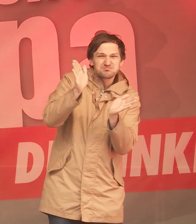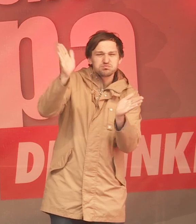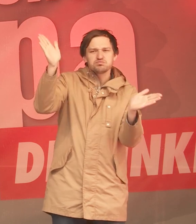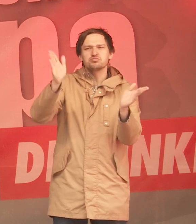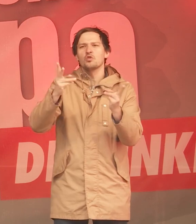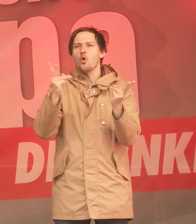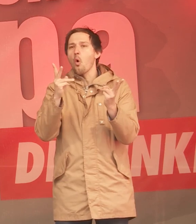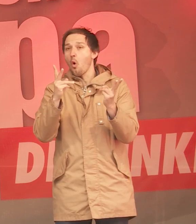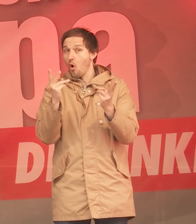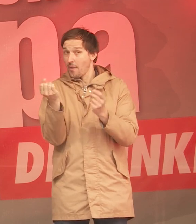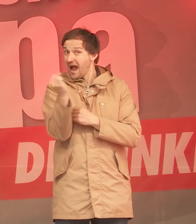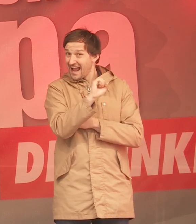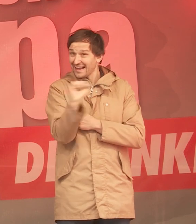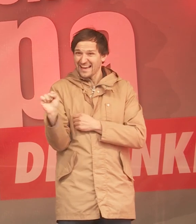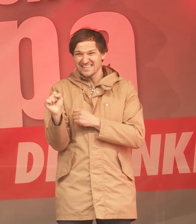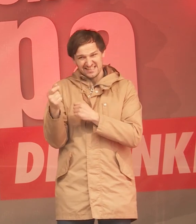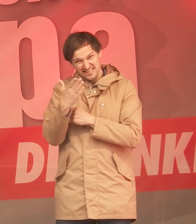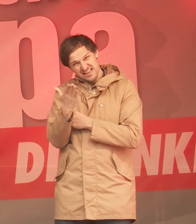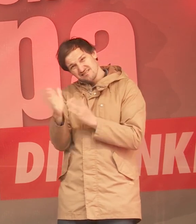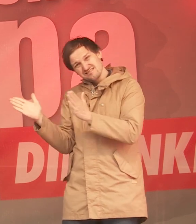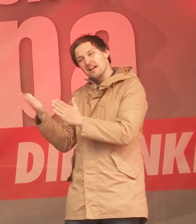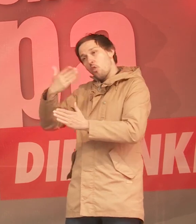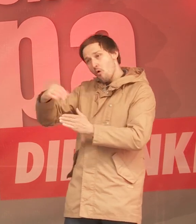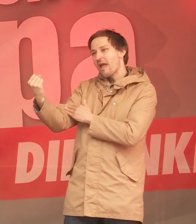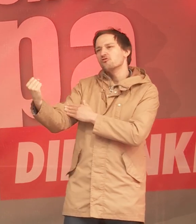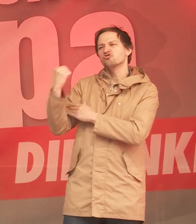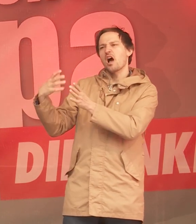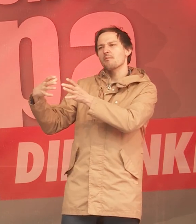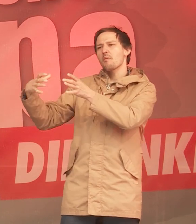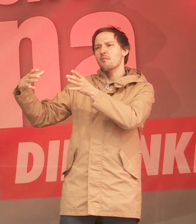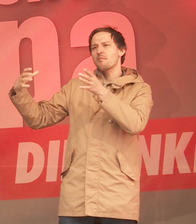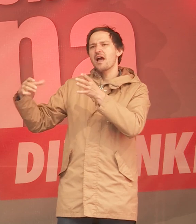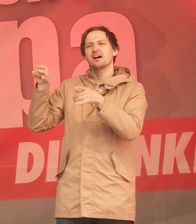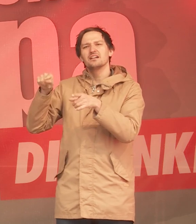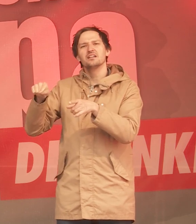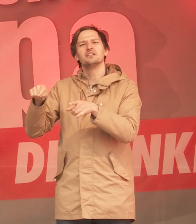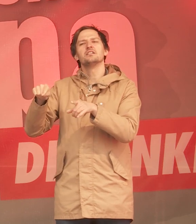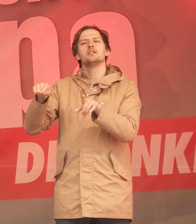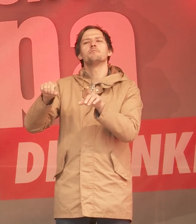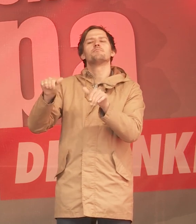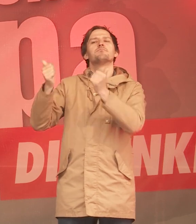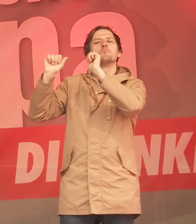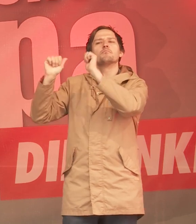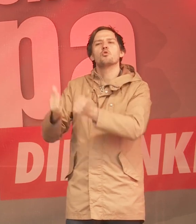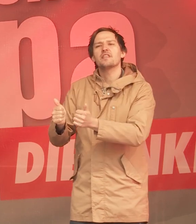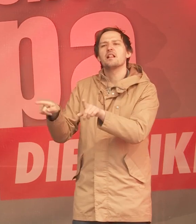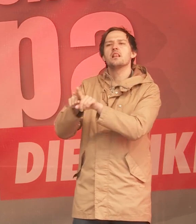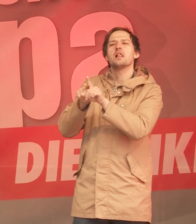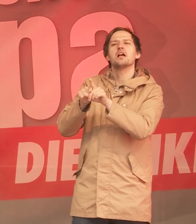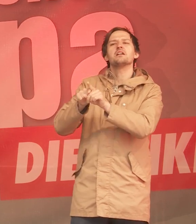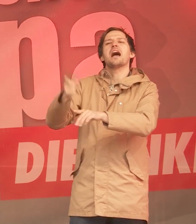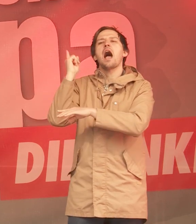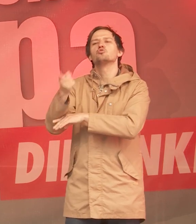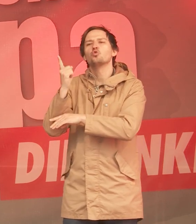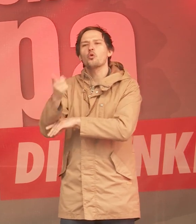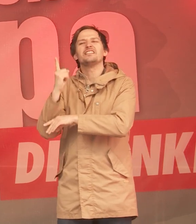Entwicklung sogar nach rechts? Jetzt werden die Rechten stärker, die nichts anderes vertreten als das Modell eines autoritären